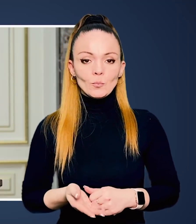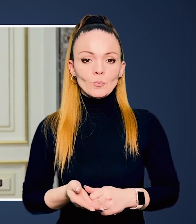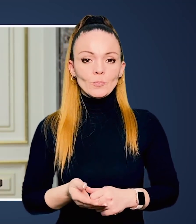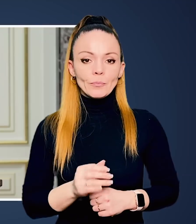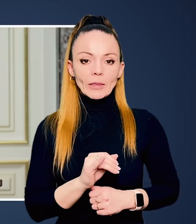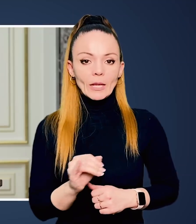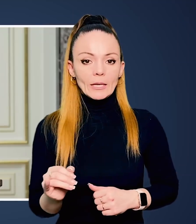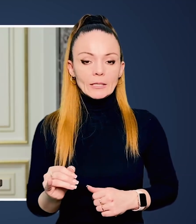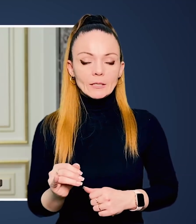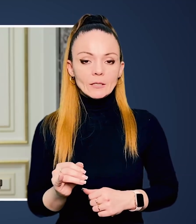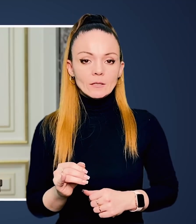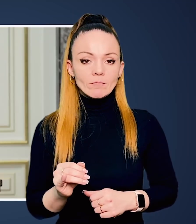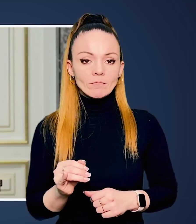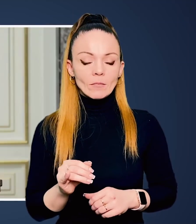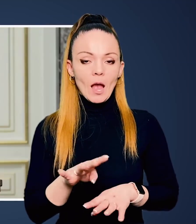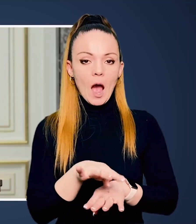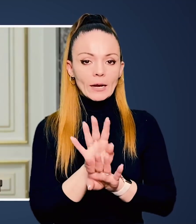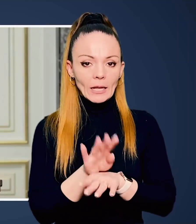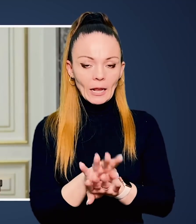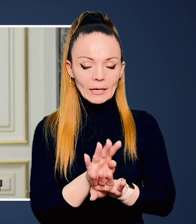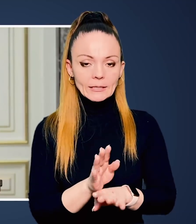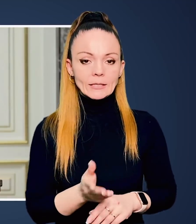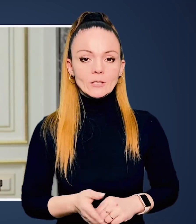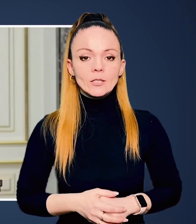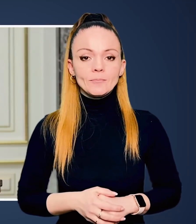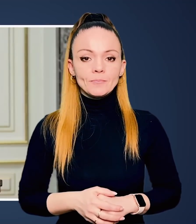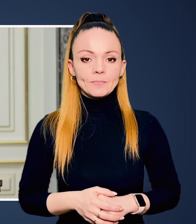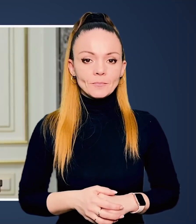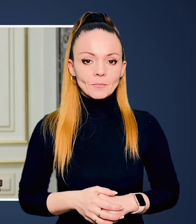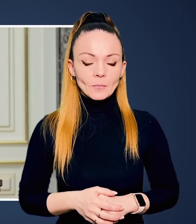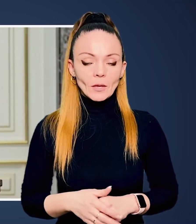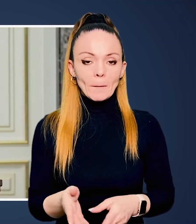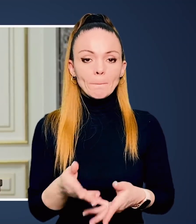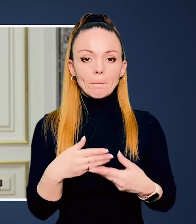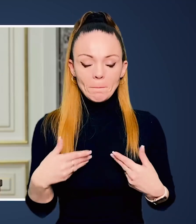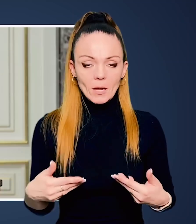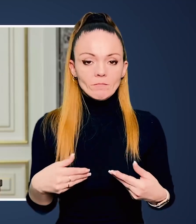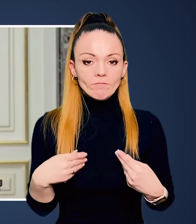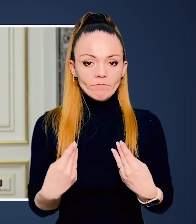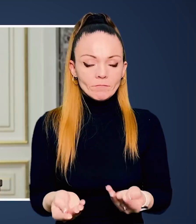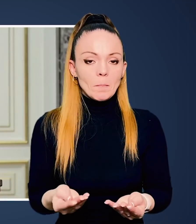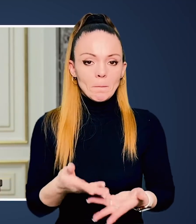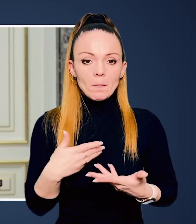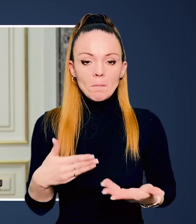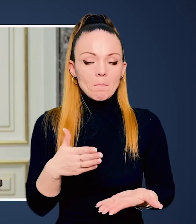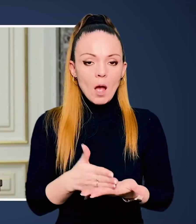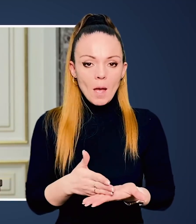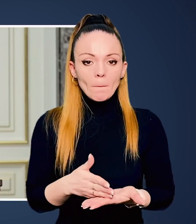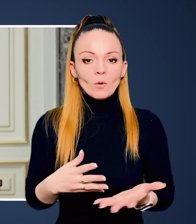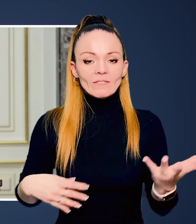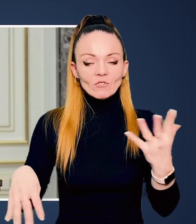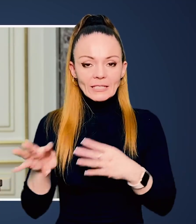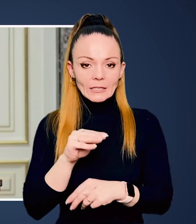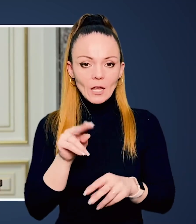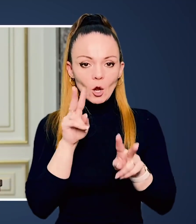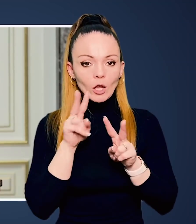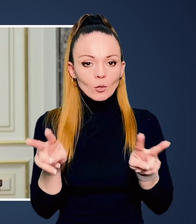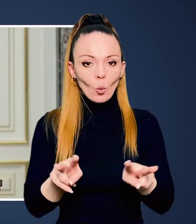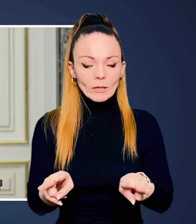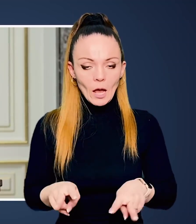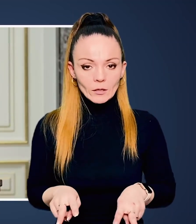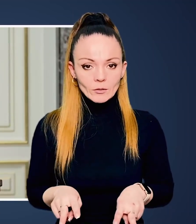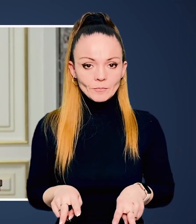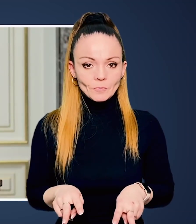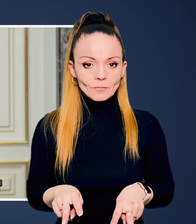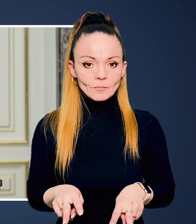системи залпового вогню і артилерійські системи. Ми маємо